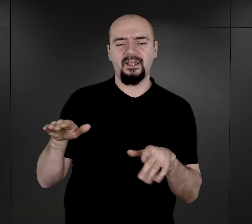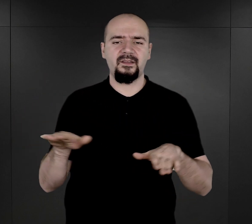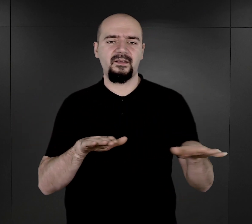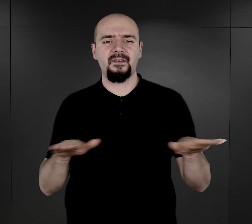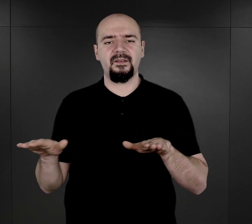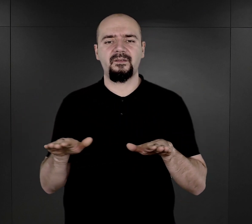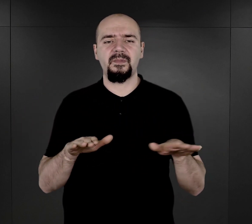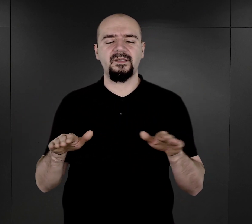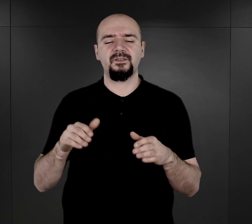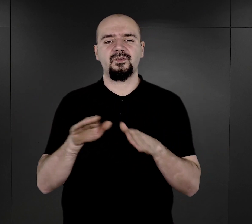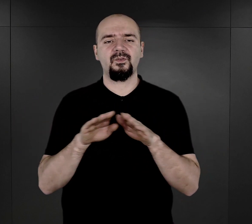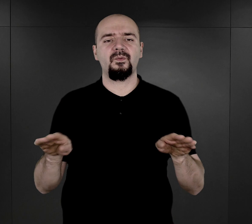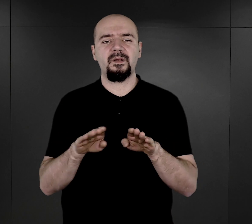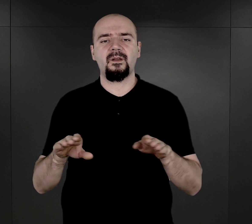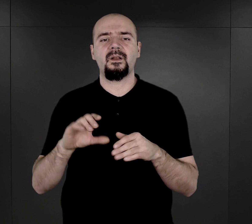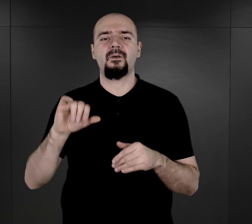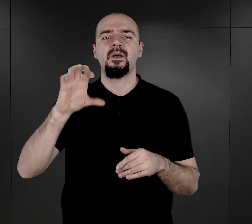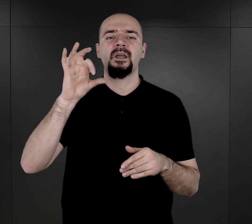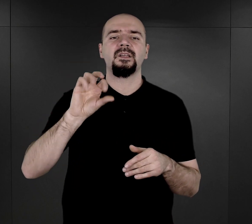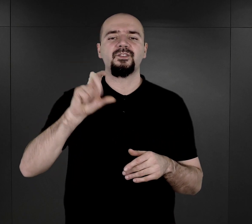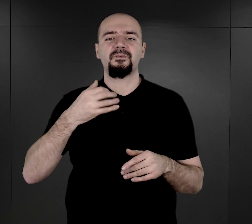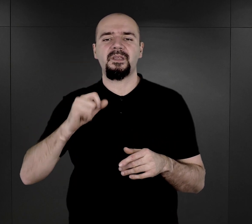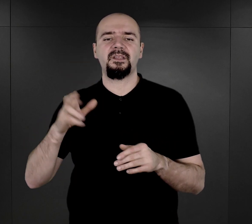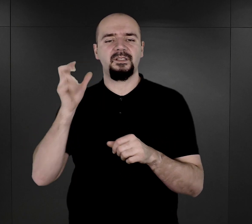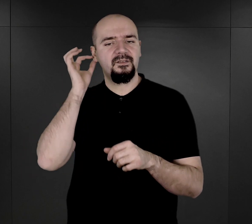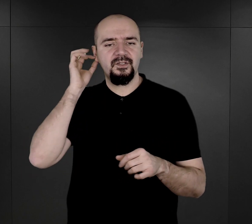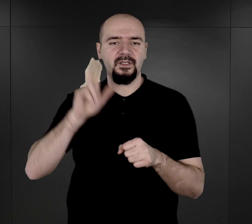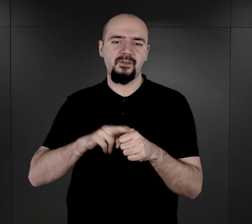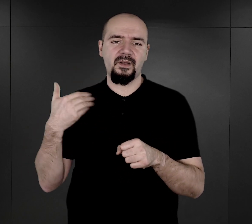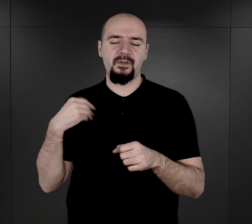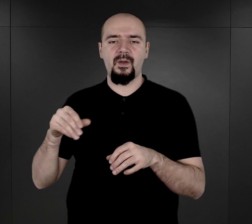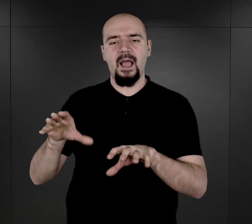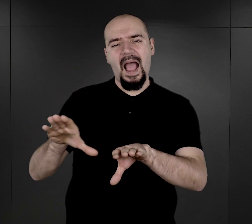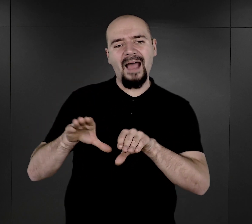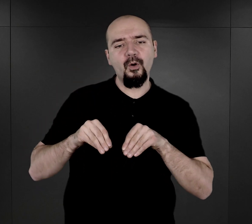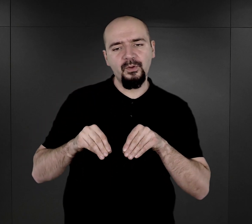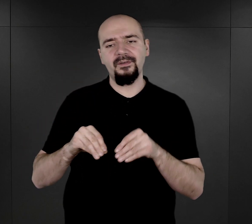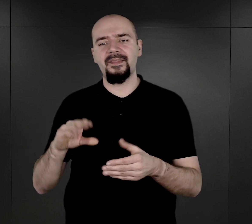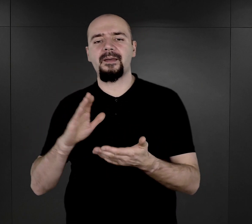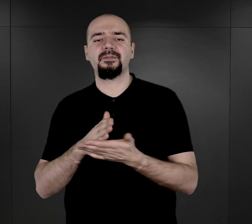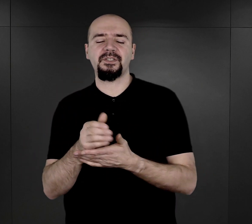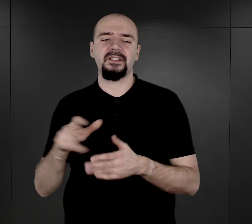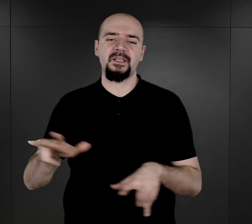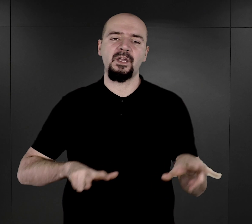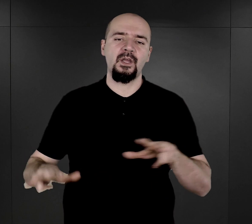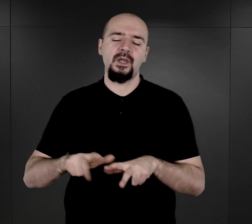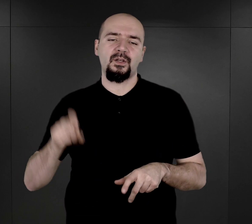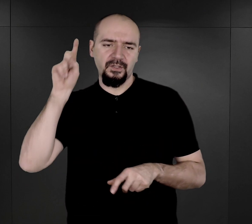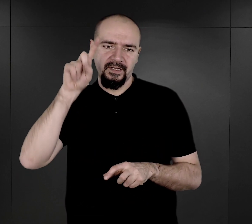Elzy Schmidt, dziewczynki, która została adoptowana przez rodzinę niemiecką. Mówię, że znana